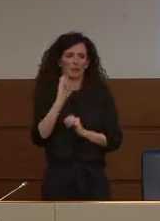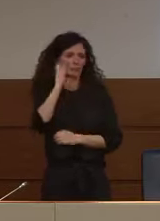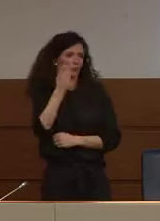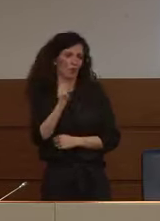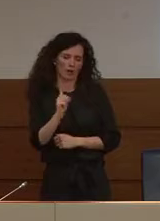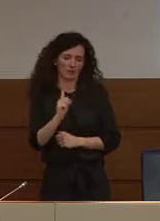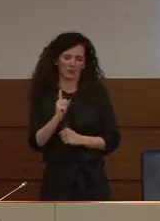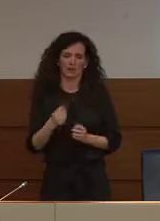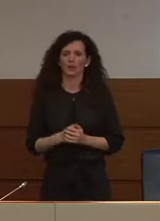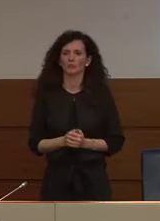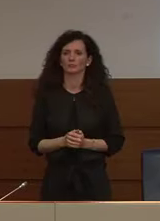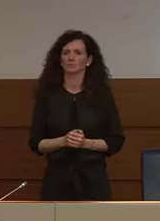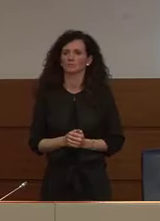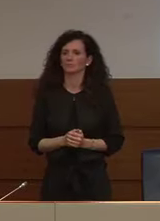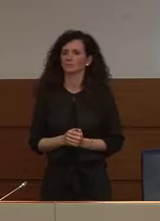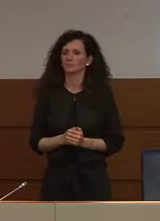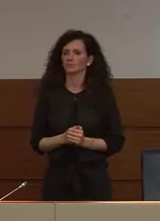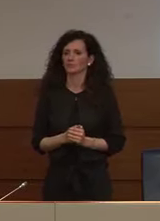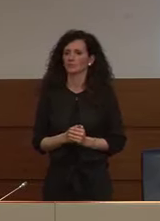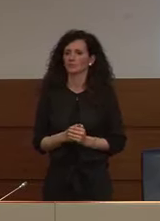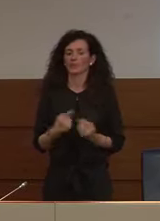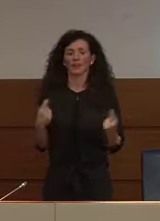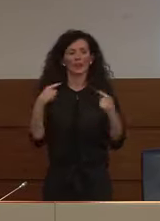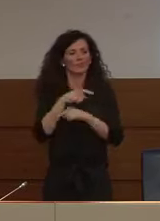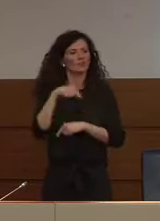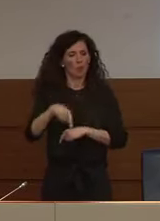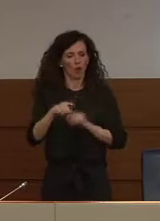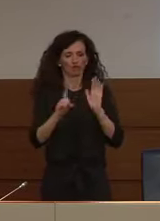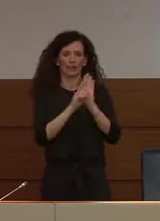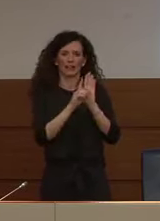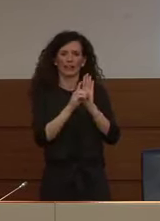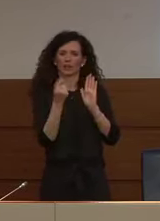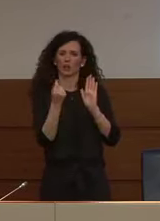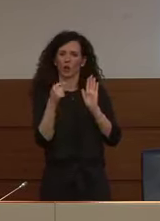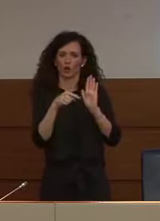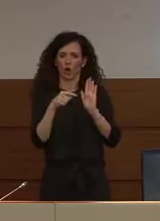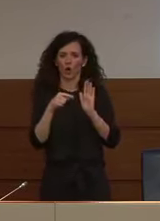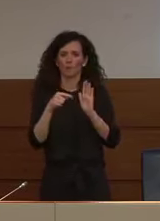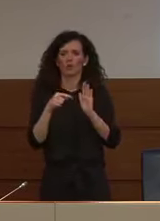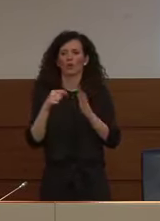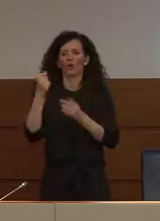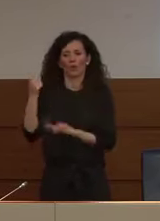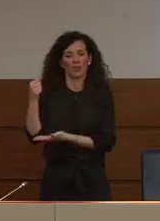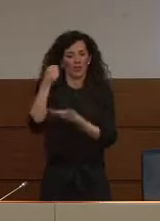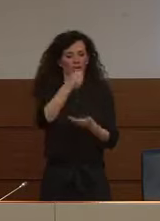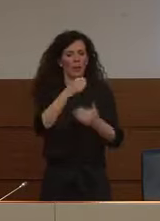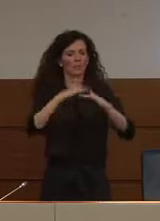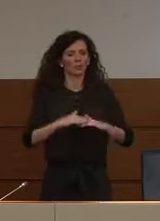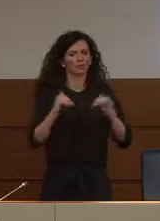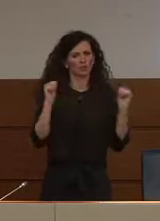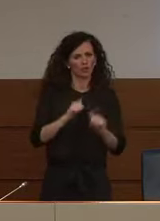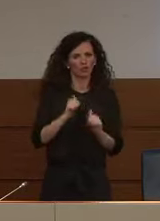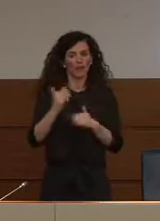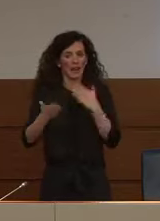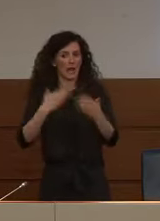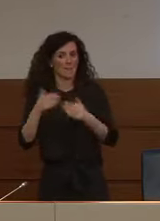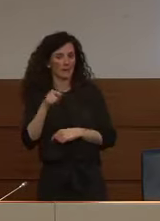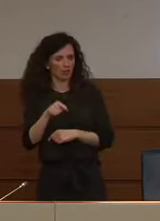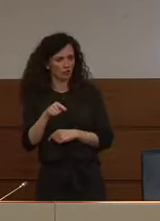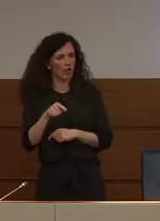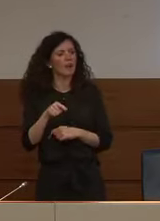per quanto riguarda le risorse stanziate oggi per la protezione civile per l'emergenza sono sicuramente